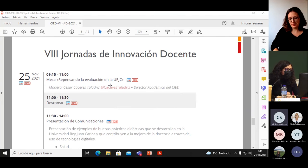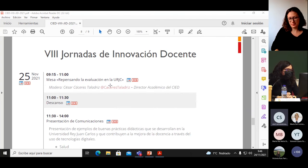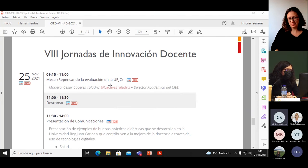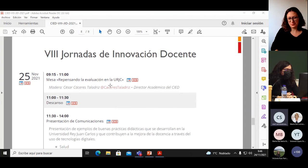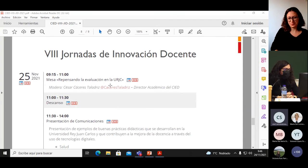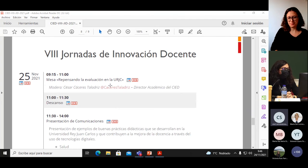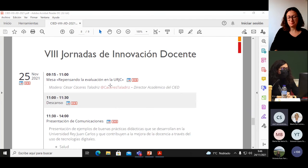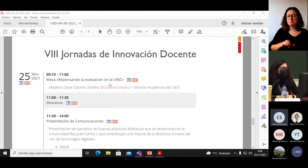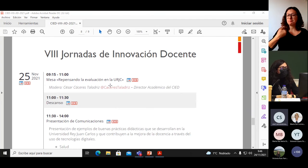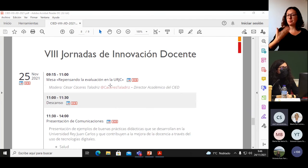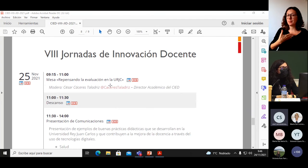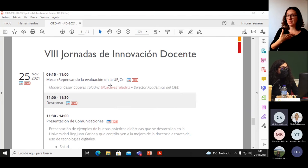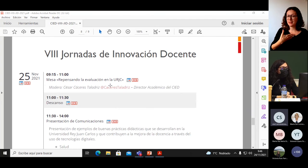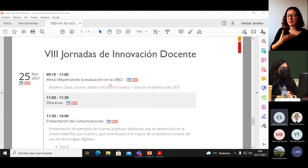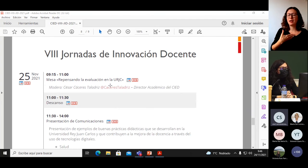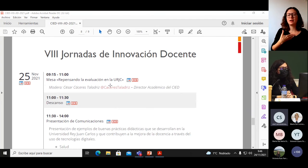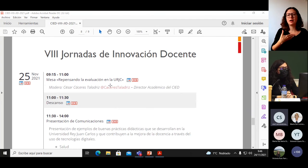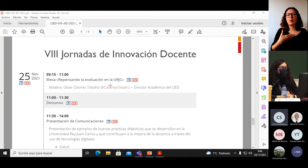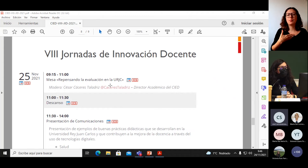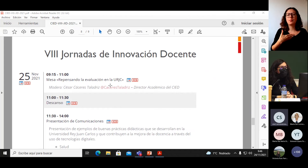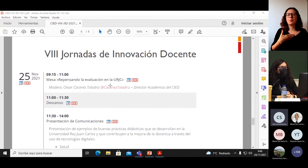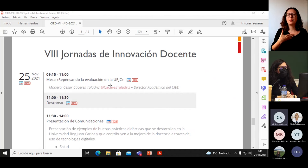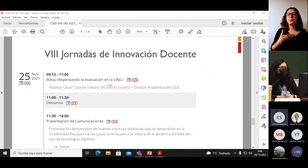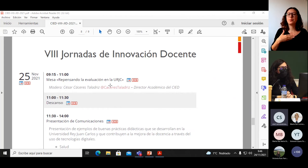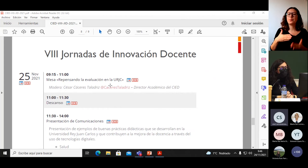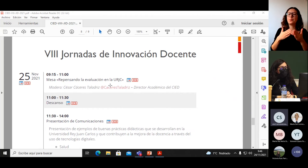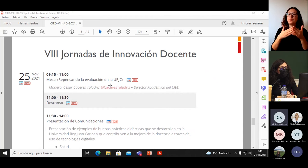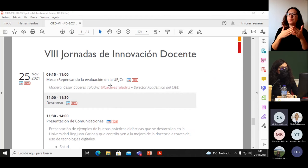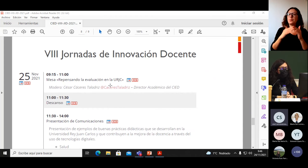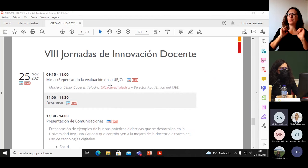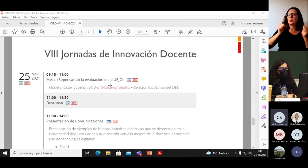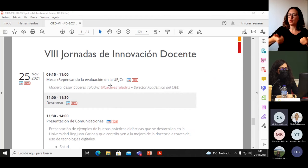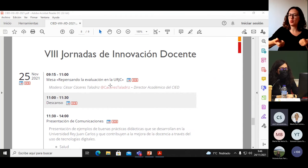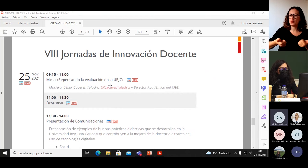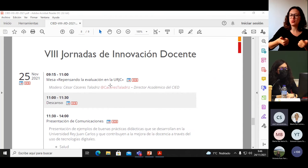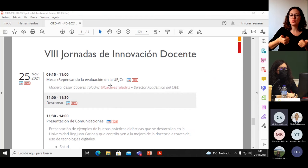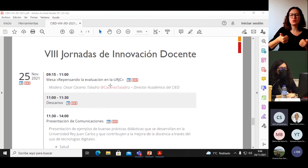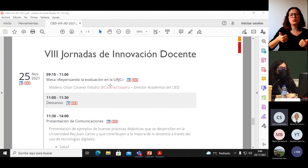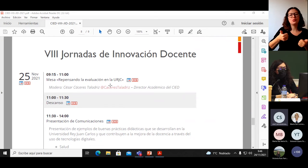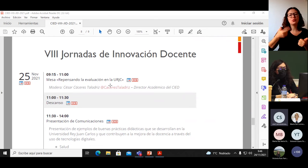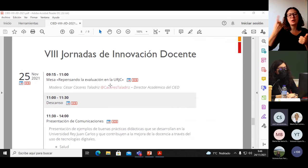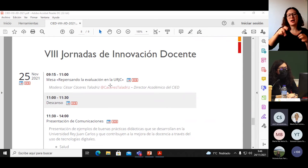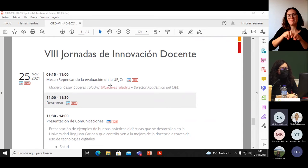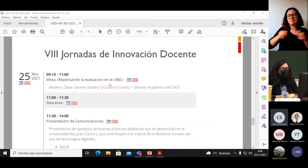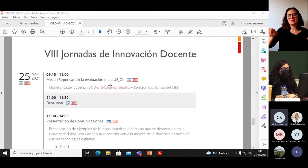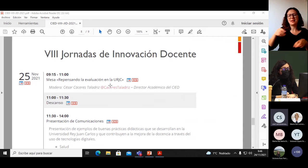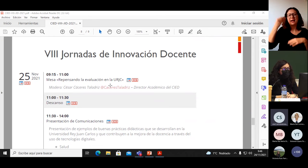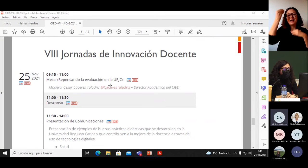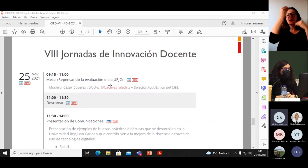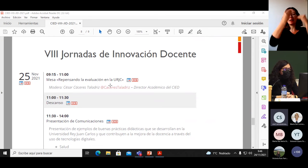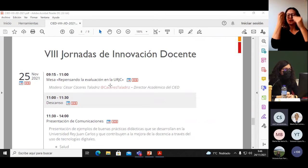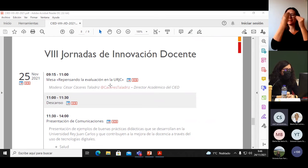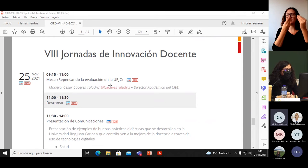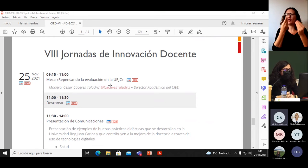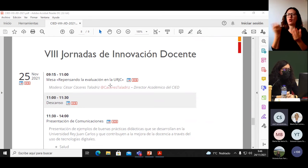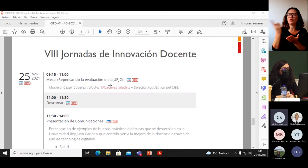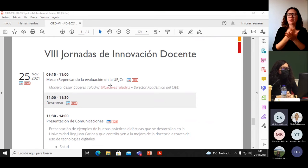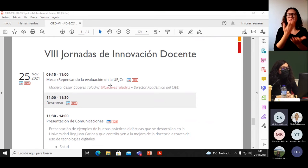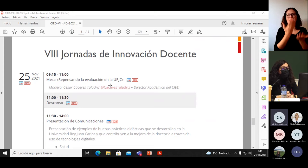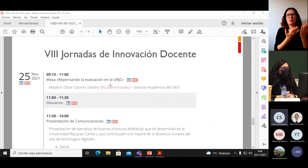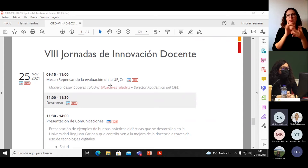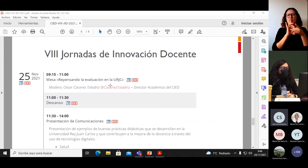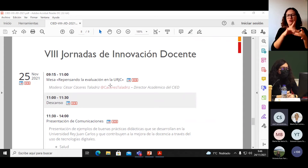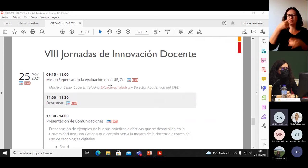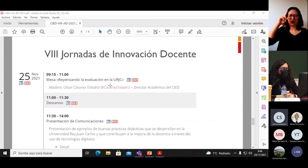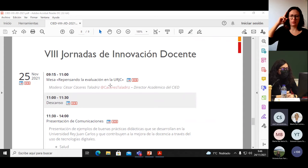Mañana arrancamos la sesión con la mesa repensando la evaluación en la URJC. La mesa será moderada